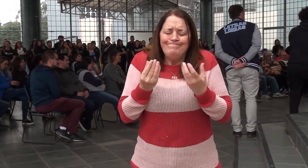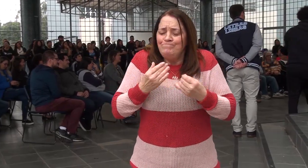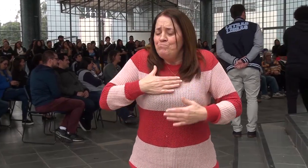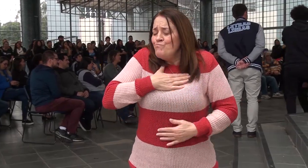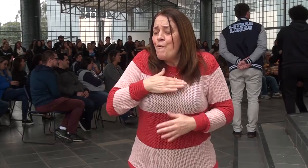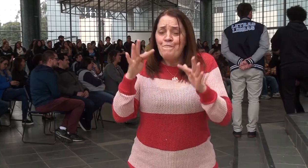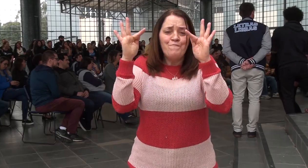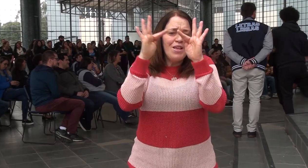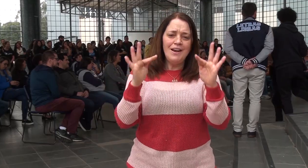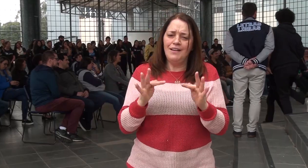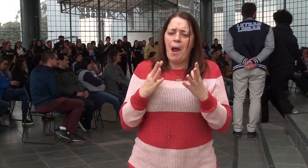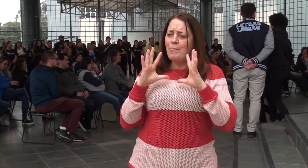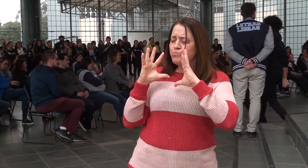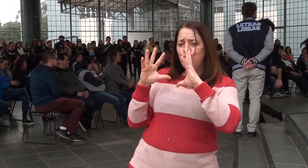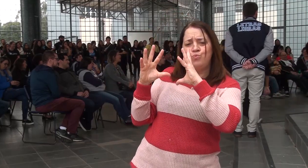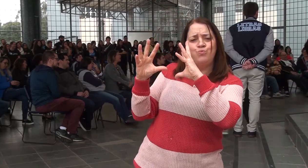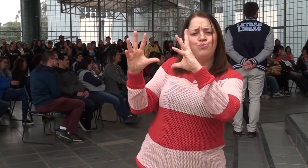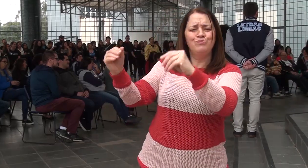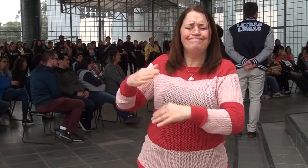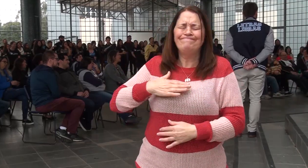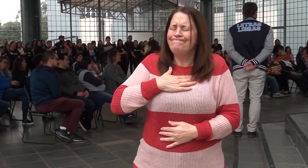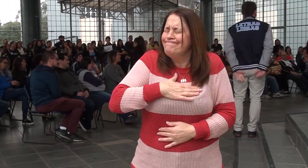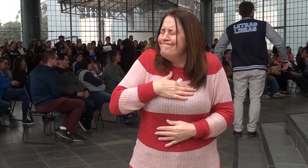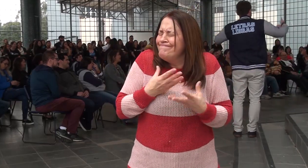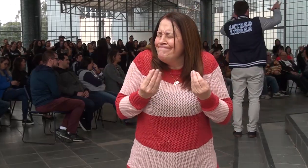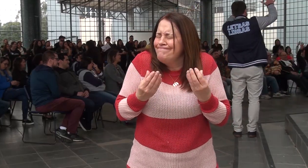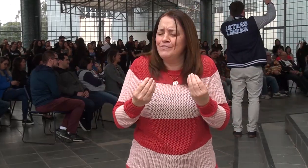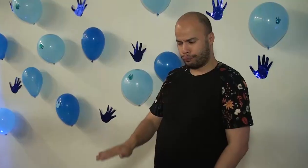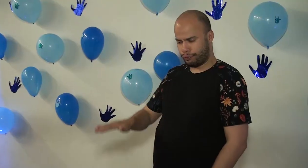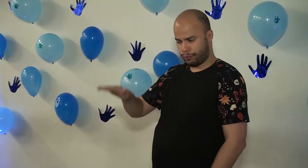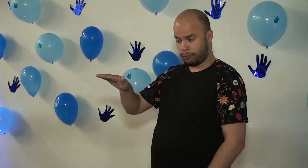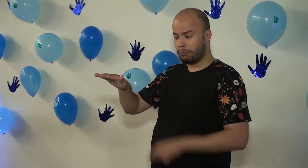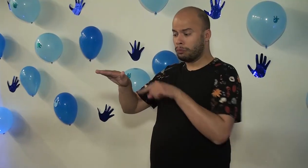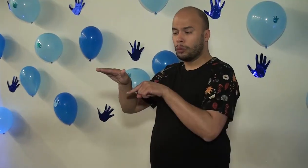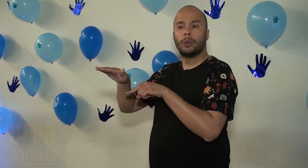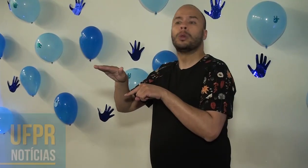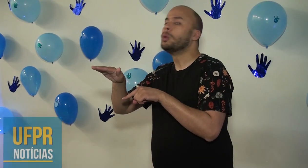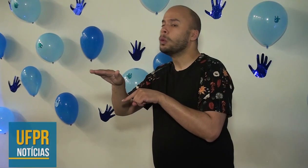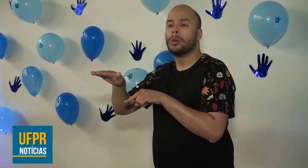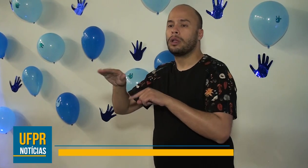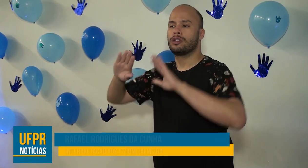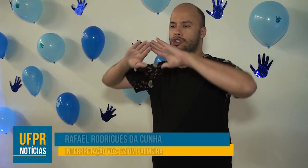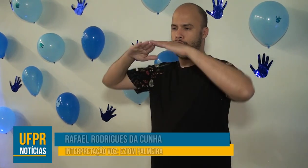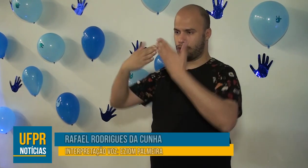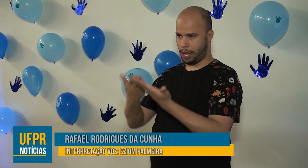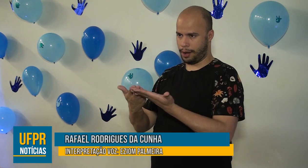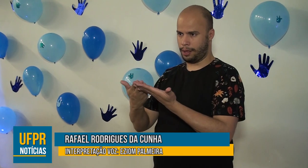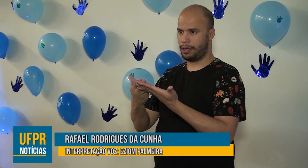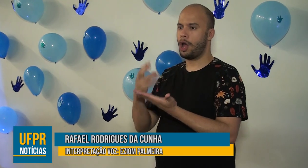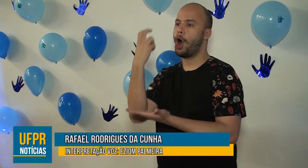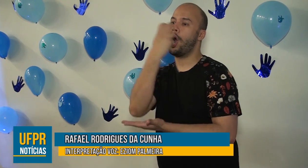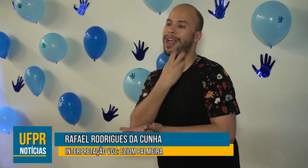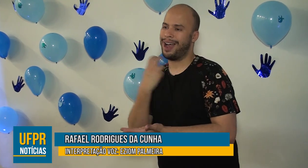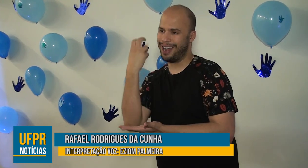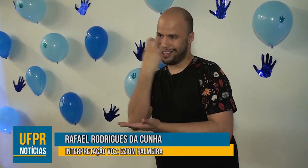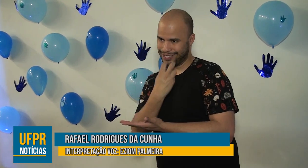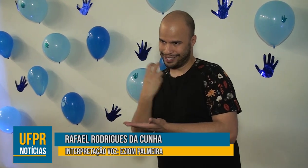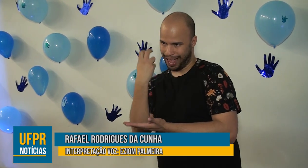Eu sinto muito feliz com esse contato, com essa interação. Eu cresci, assim, numa escola oralizada.